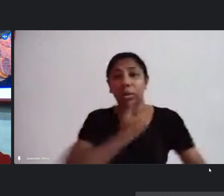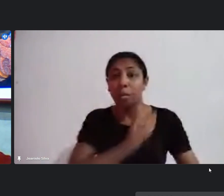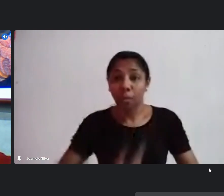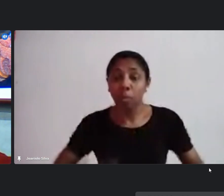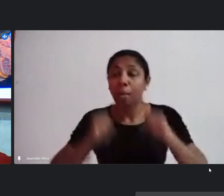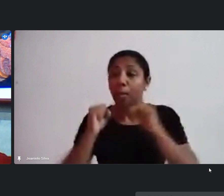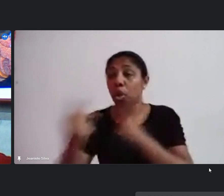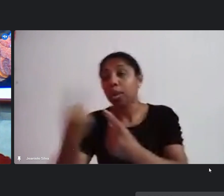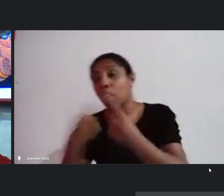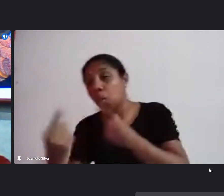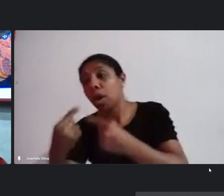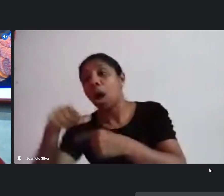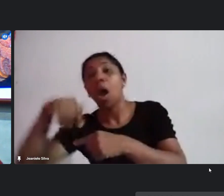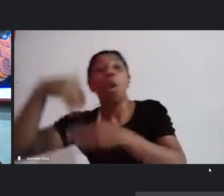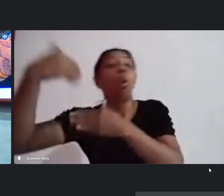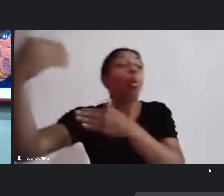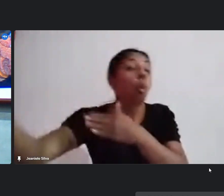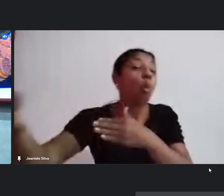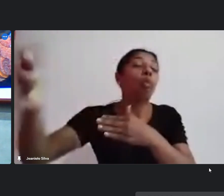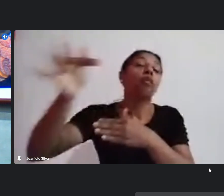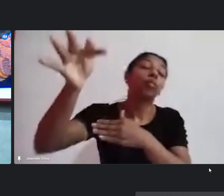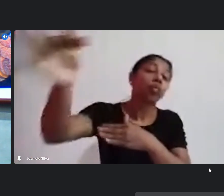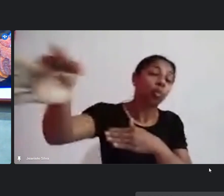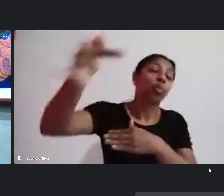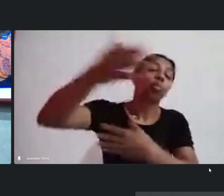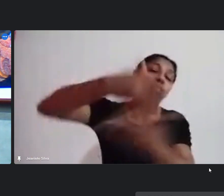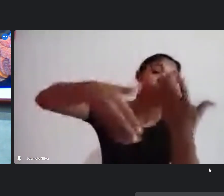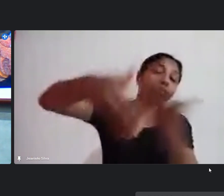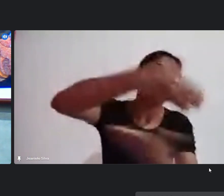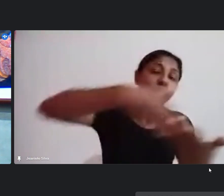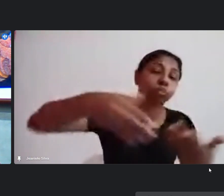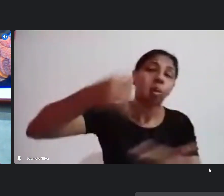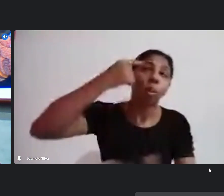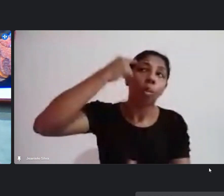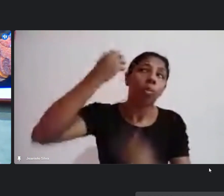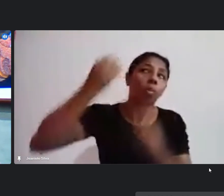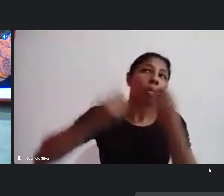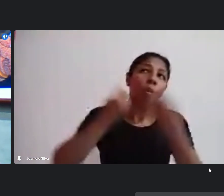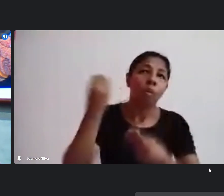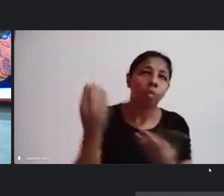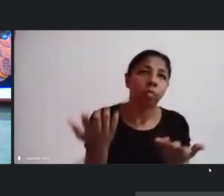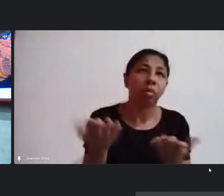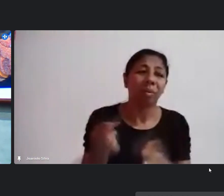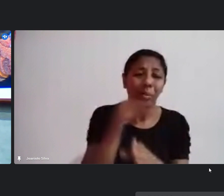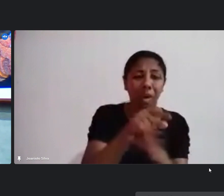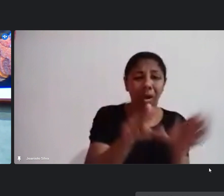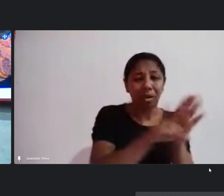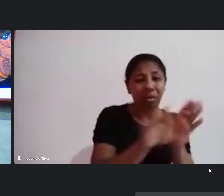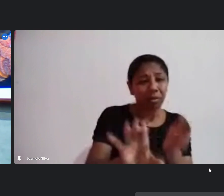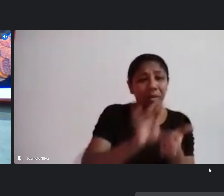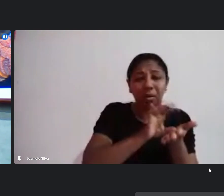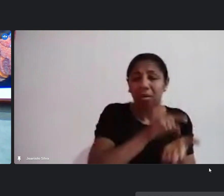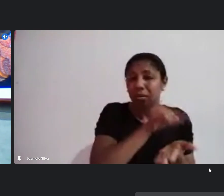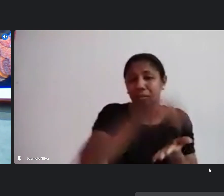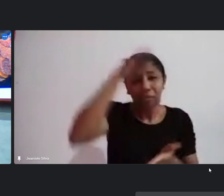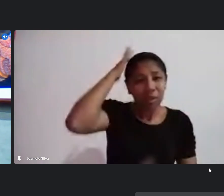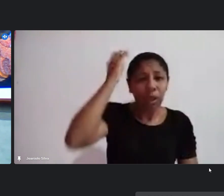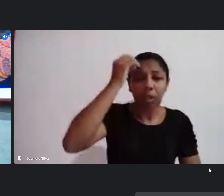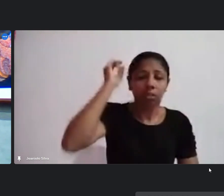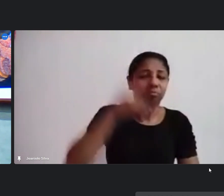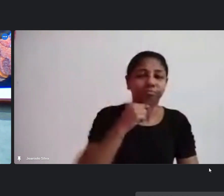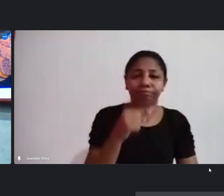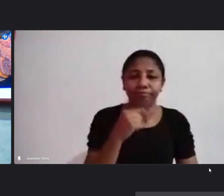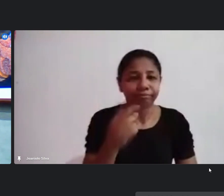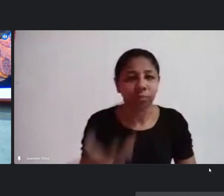em outro momento a gente pensar em quanto trataria como é que faria isso mas não conseguia usar o Paulo Gustavo que a gente não conseguiria ter esses custos